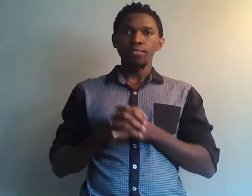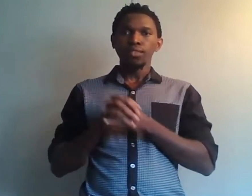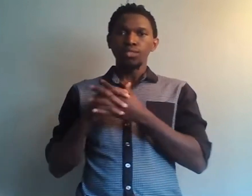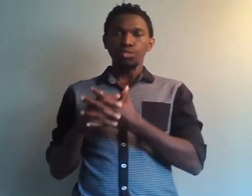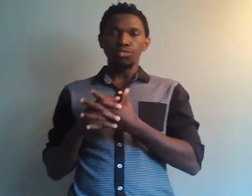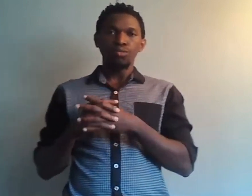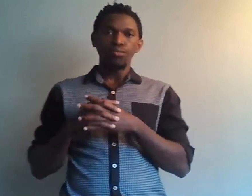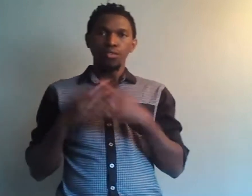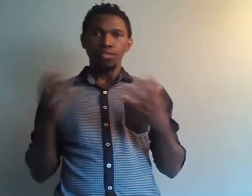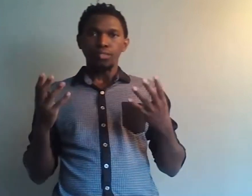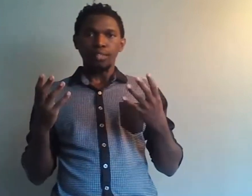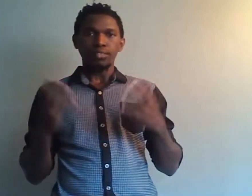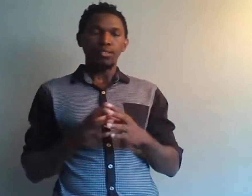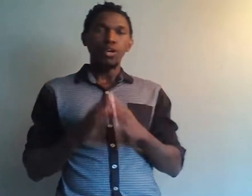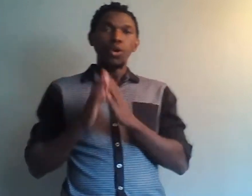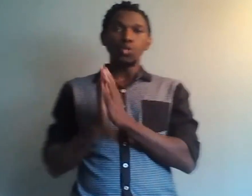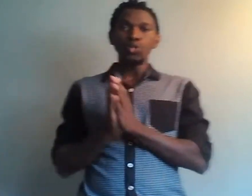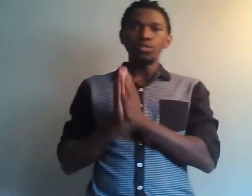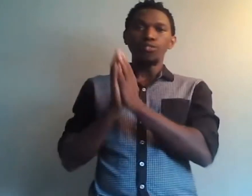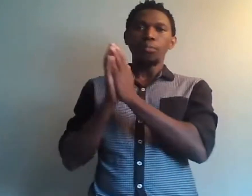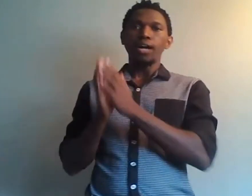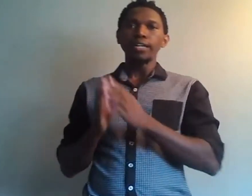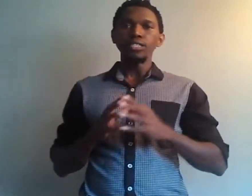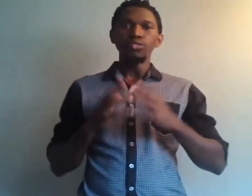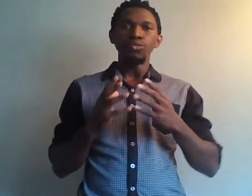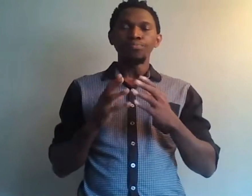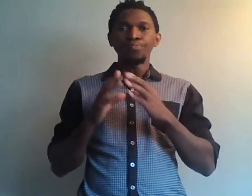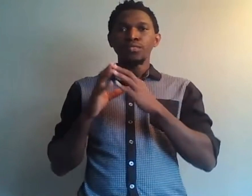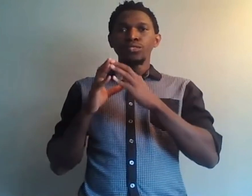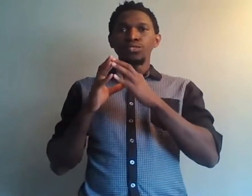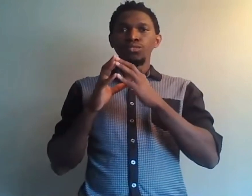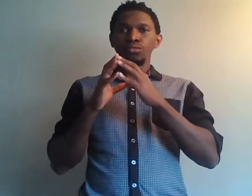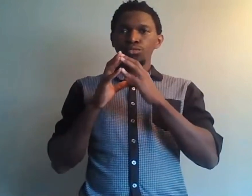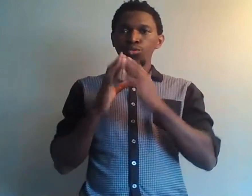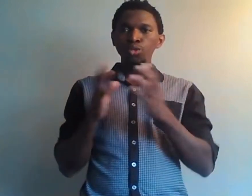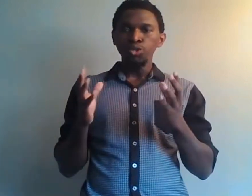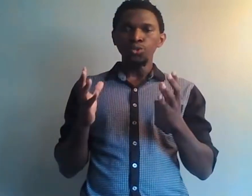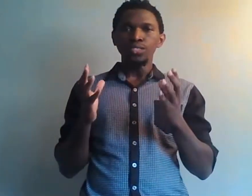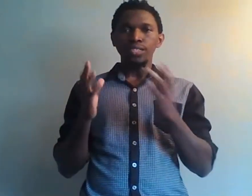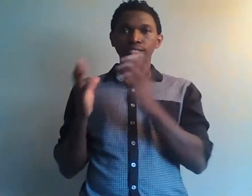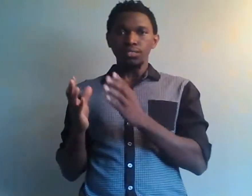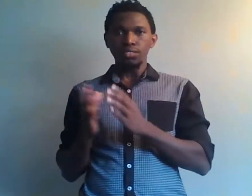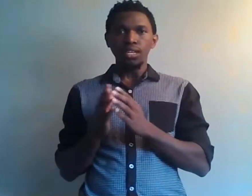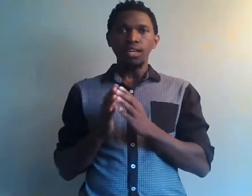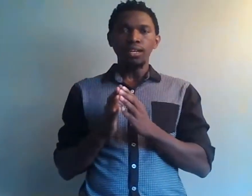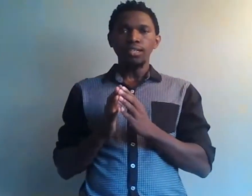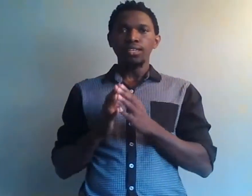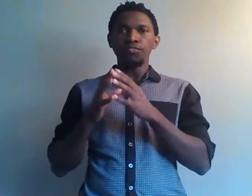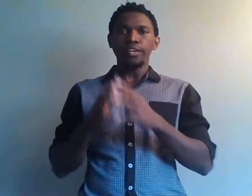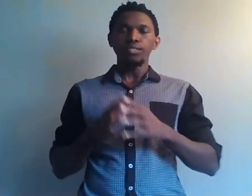Sur ce, on est parti. Aujourd'hui, on va parler de deux choses essentielles qui freinent